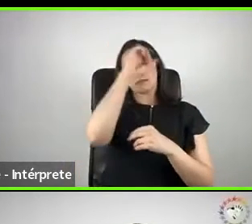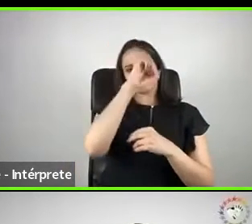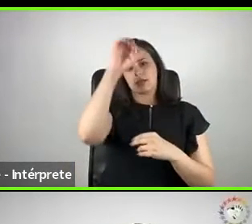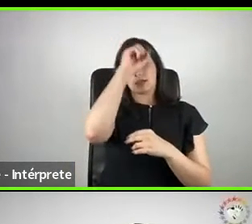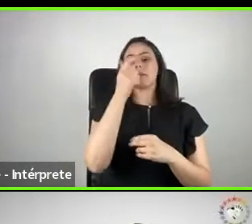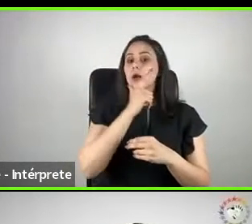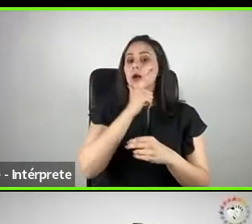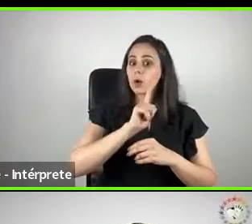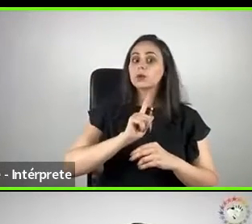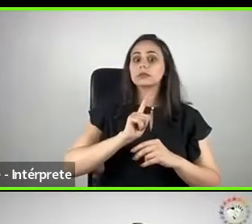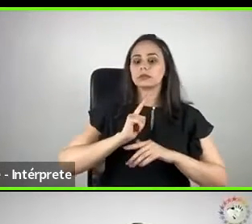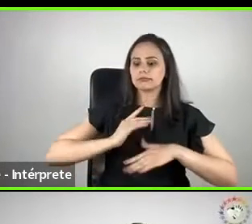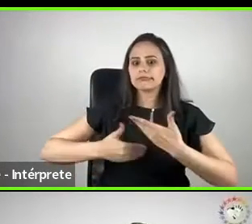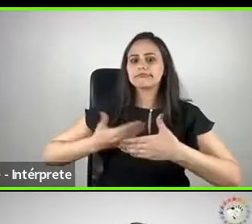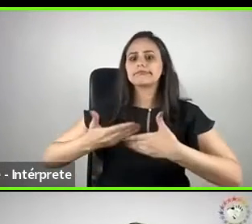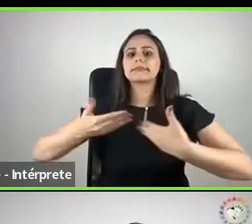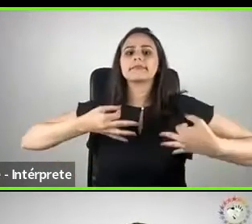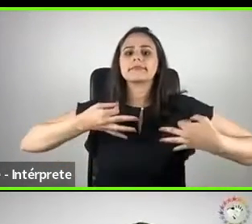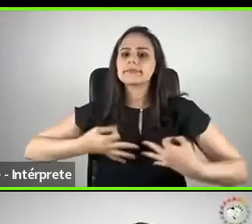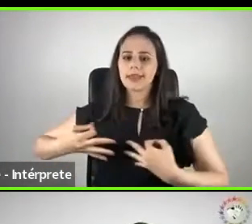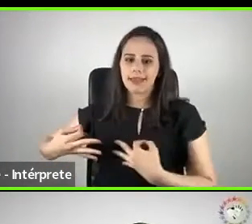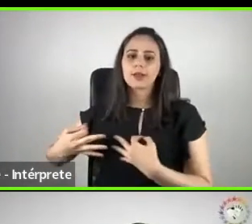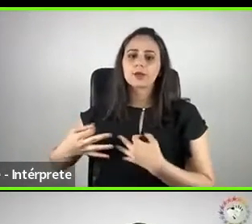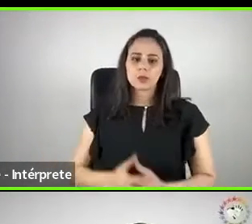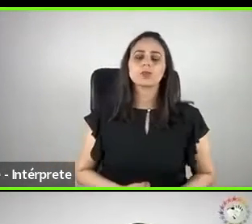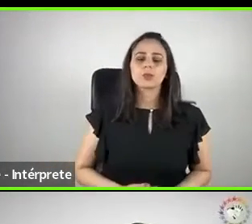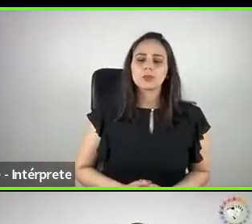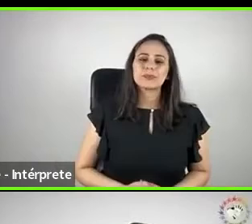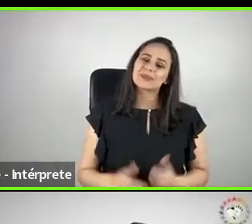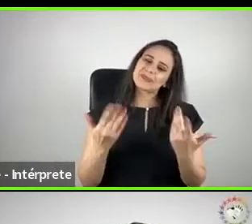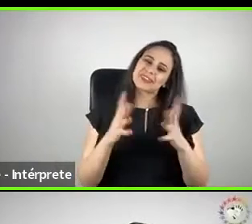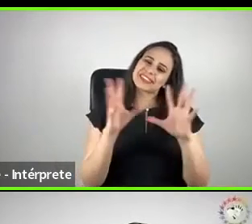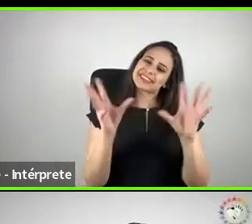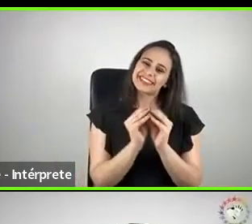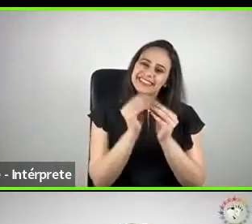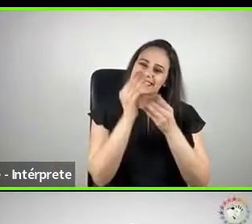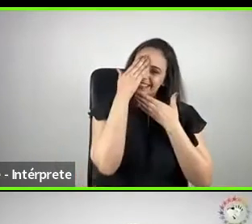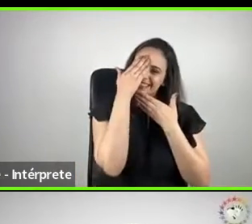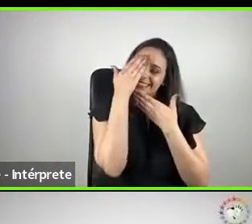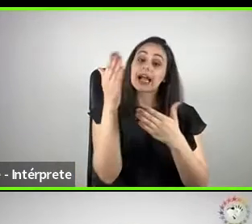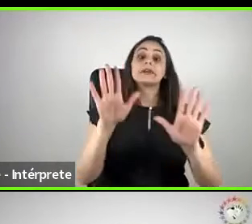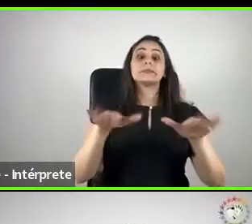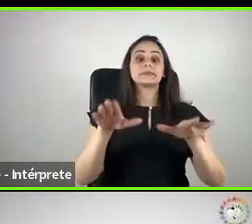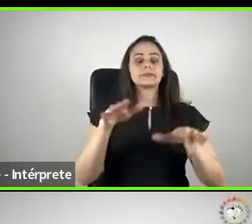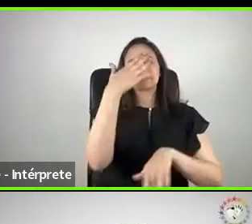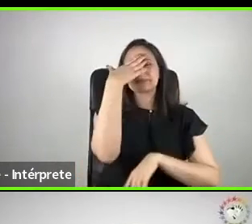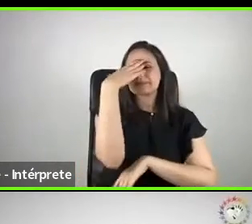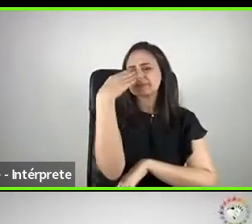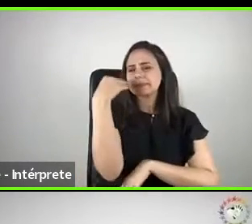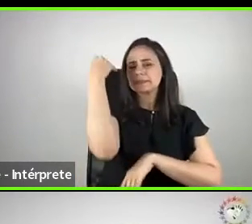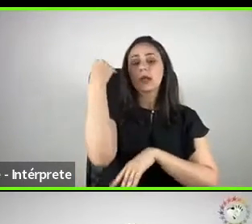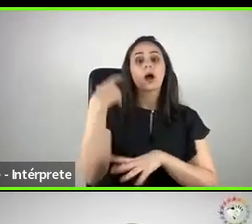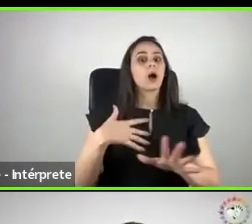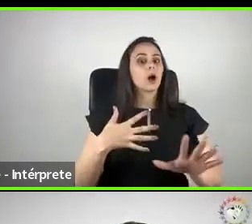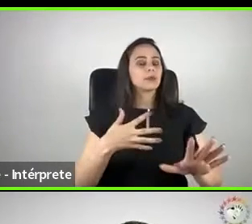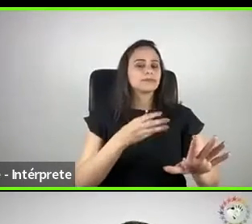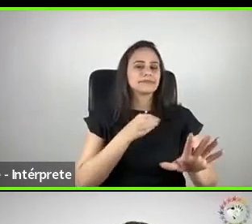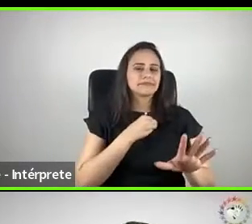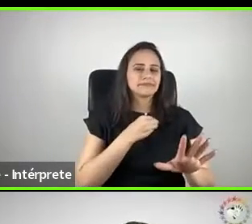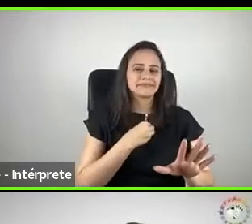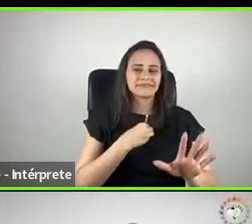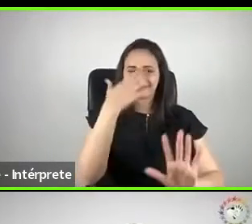forma que deveriam já estar sendo feitas, né? Então é isso aí, obrigada, gente. Ah, esqueci de fazer, olha o pecado,